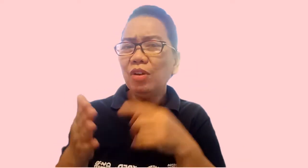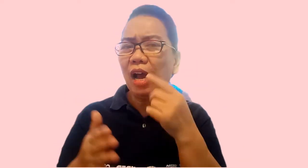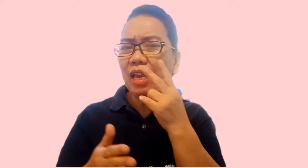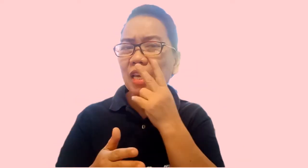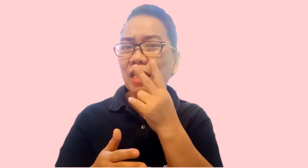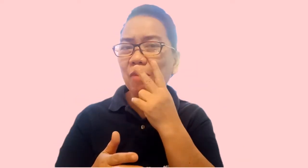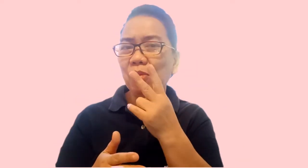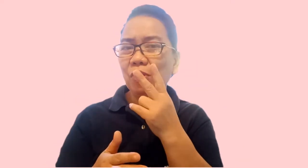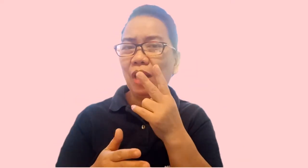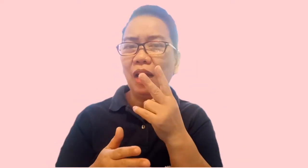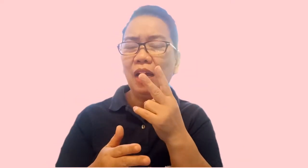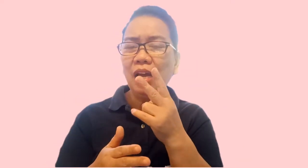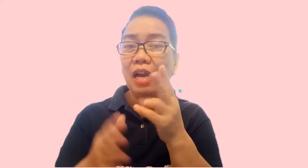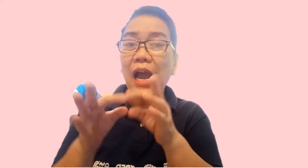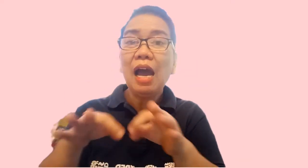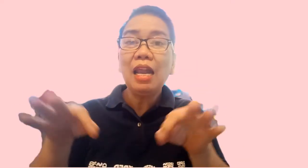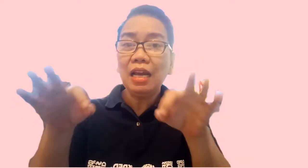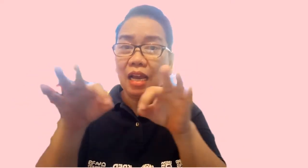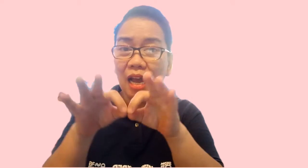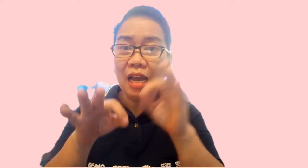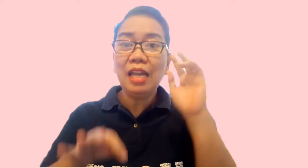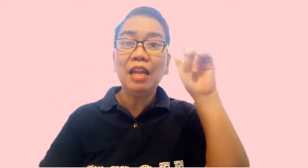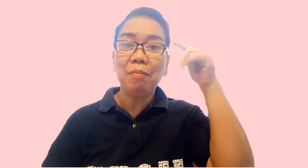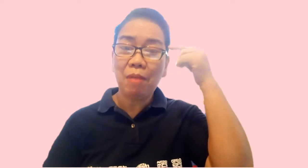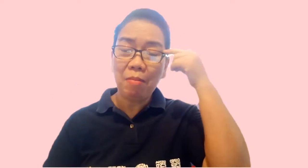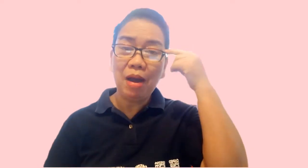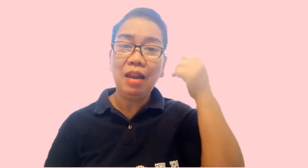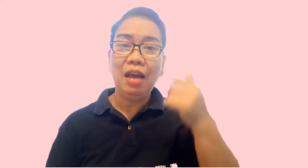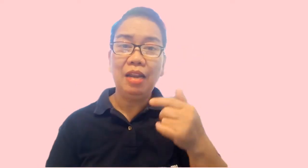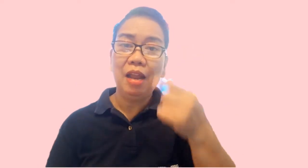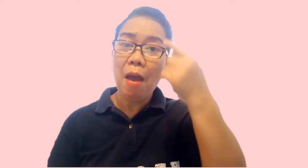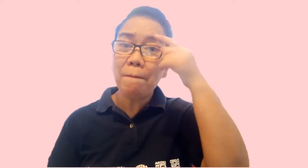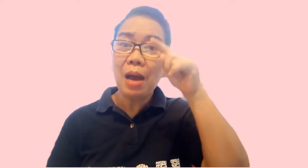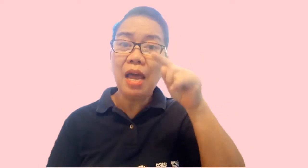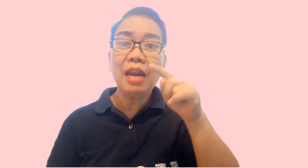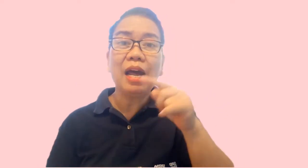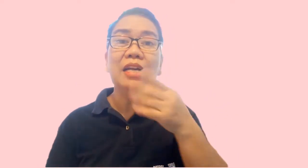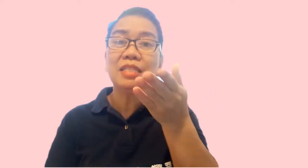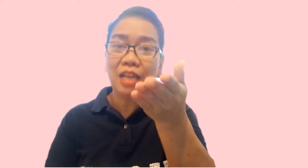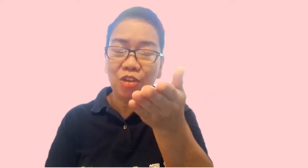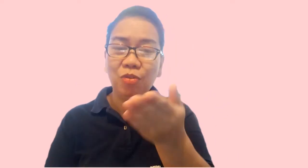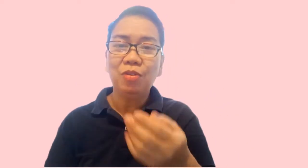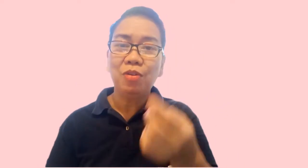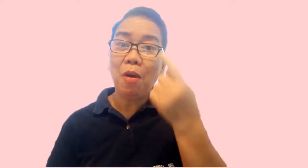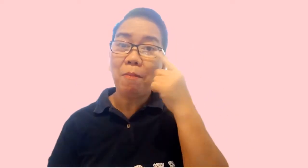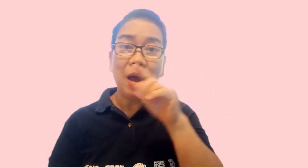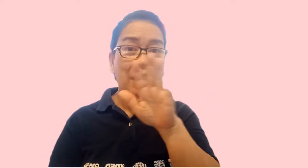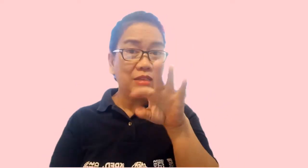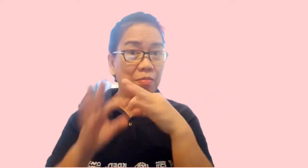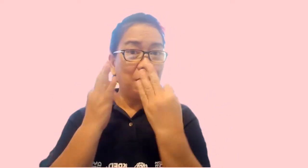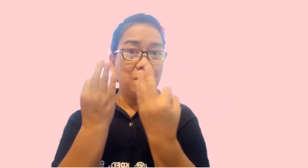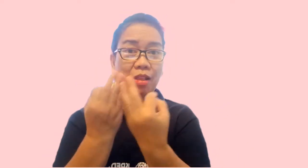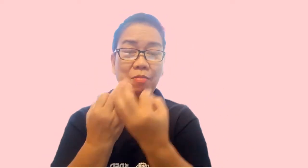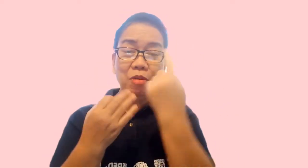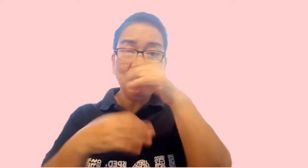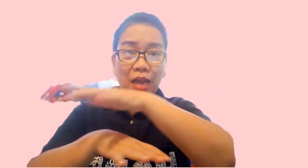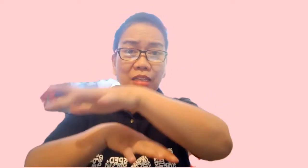nakikita mo na kahalagahan ng pamahalaan para sa'yo, para sa pamilya mo, para sa